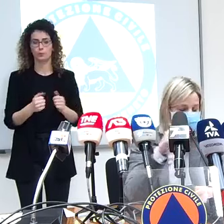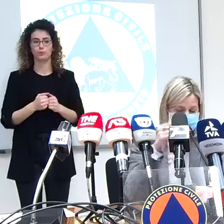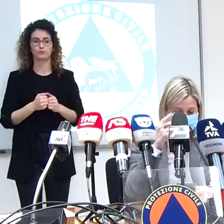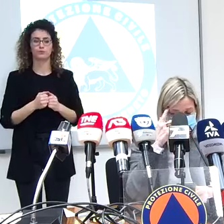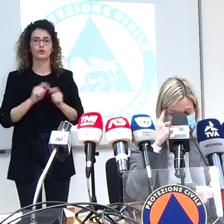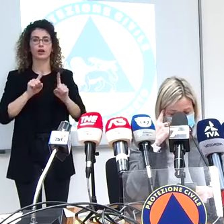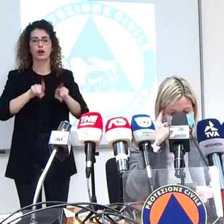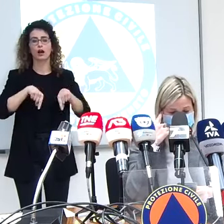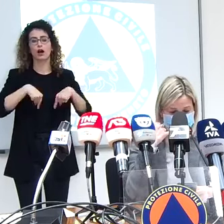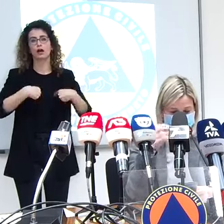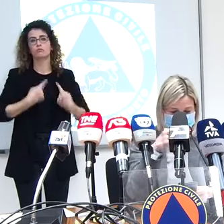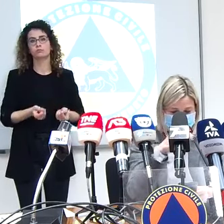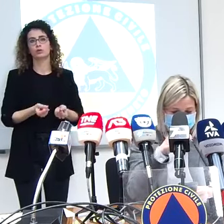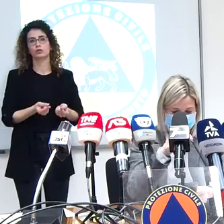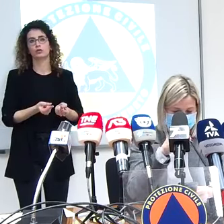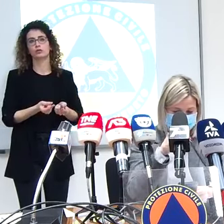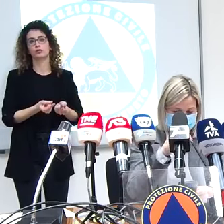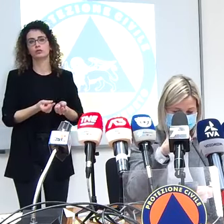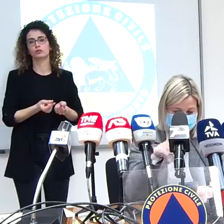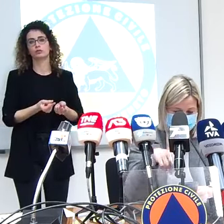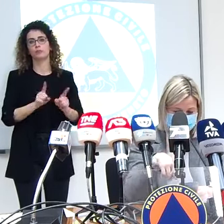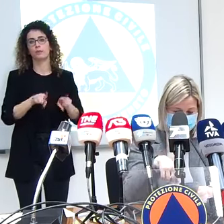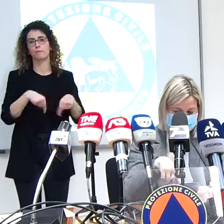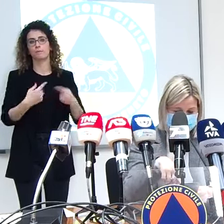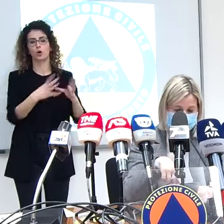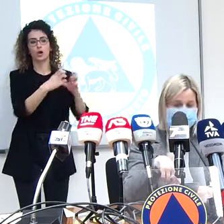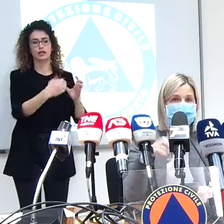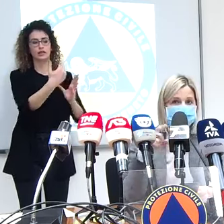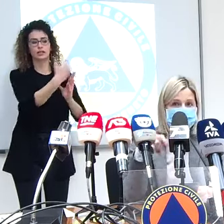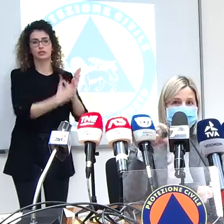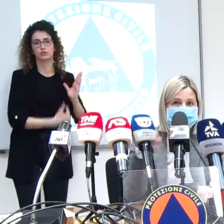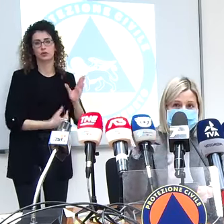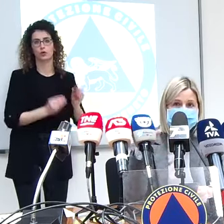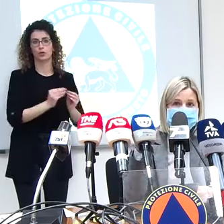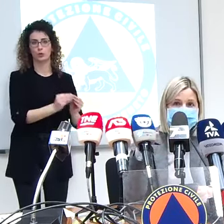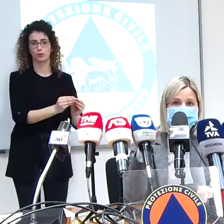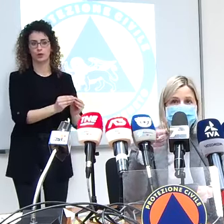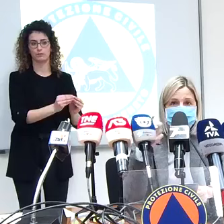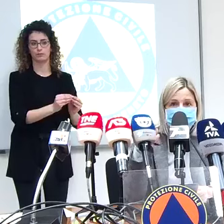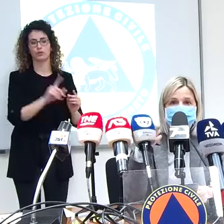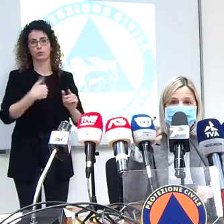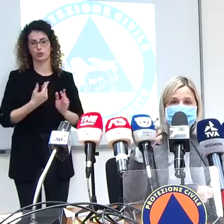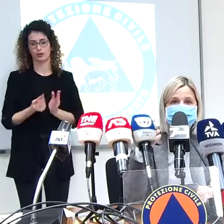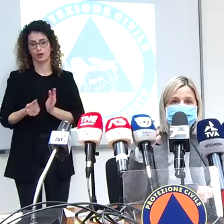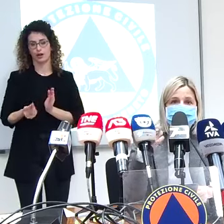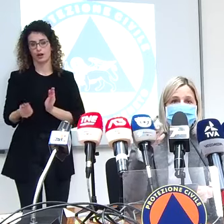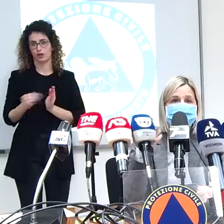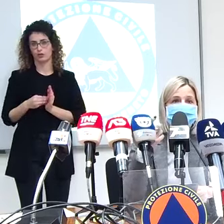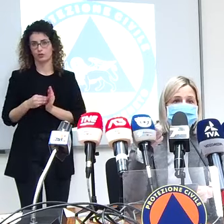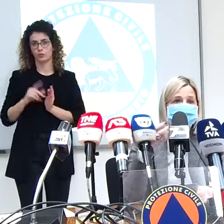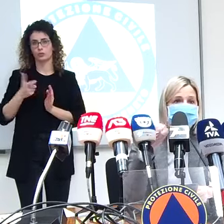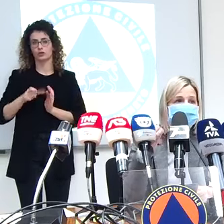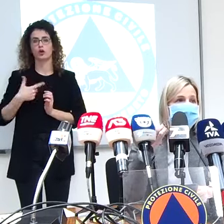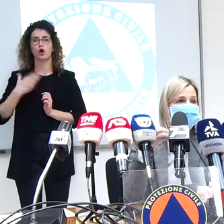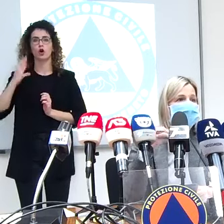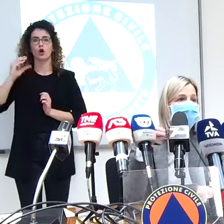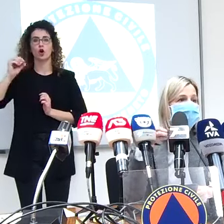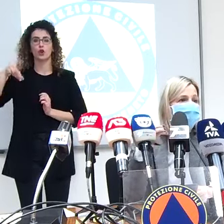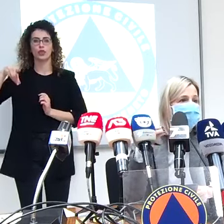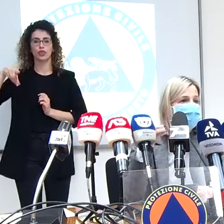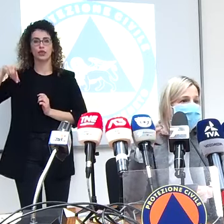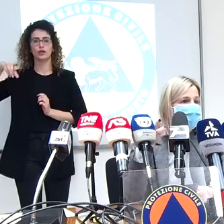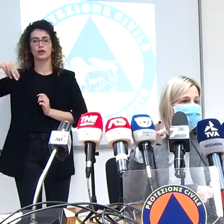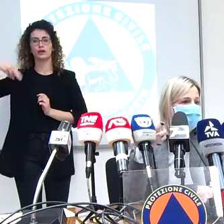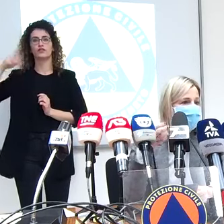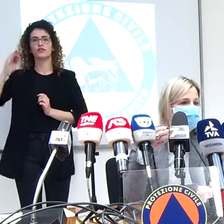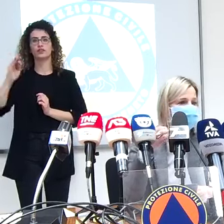suddivisione all'interno delle loro aziende con anche scritto perché confartigianato tipo insomma che sono aziende molto più